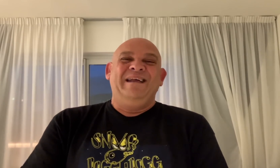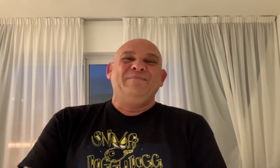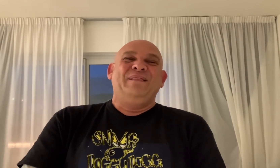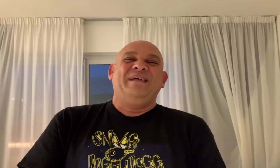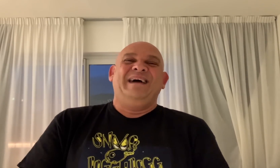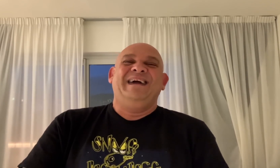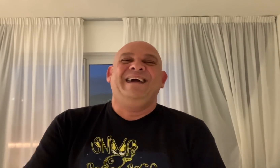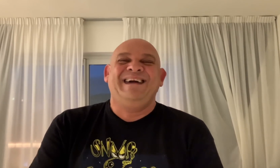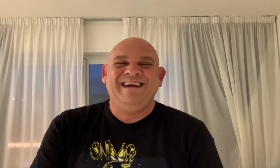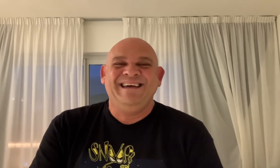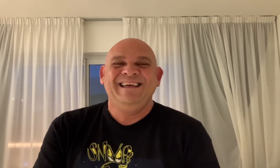el mensaje.